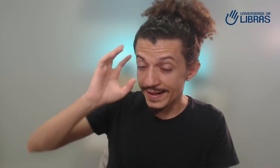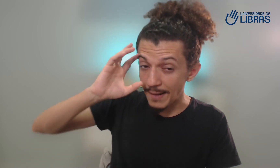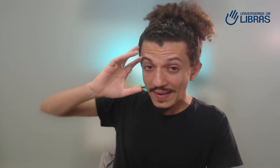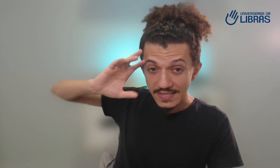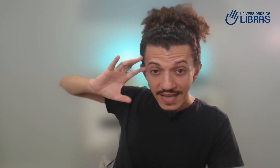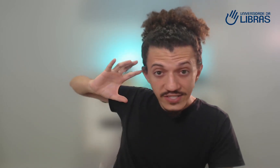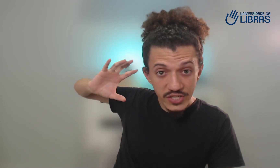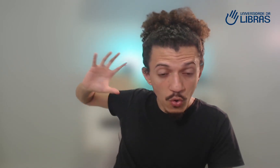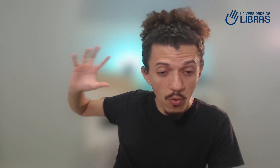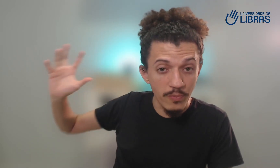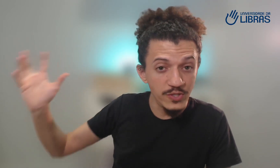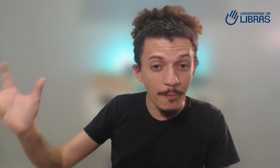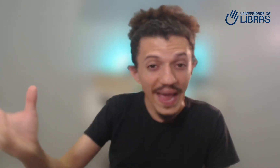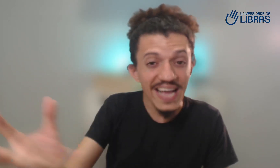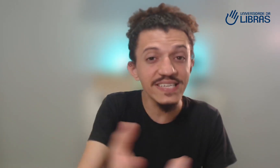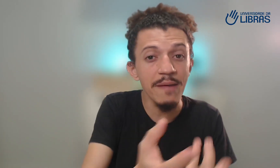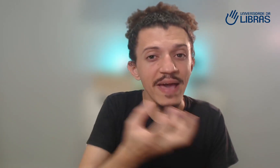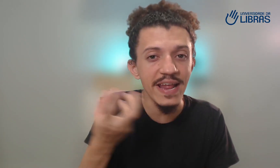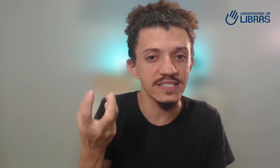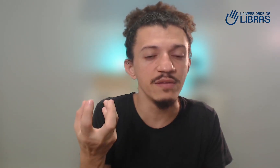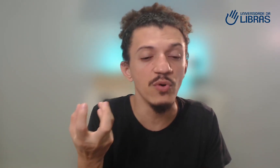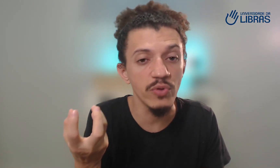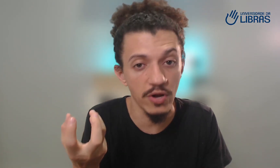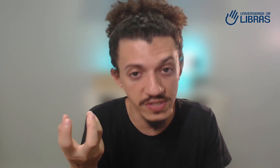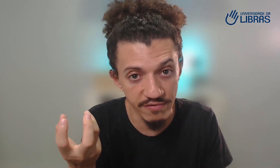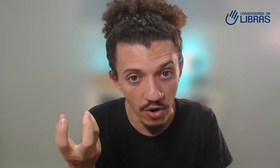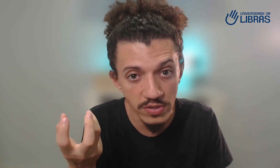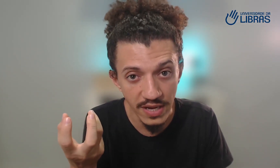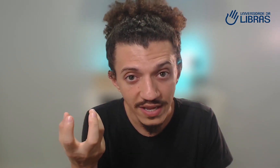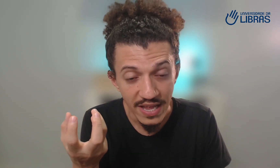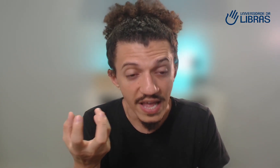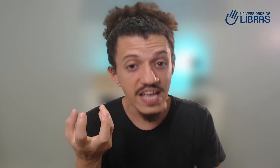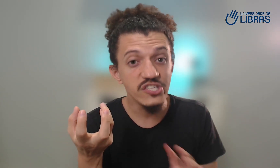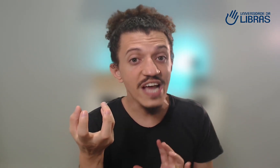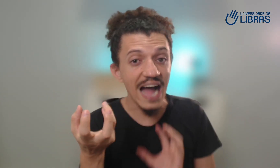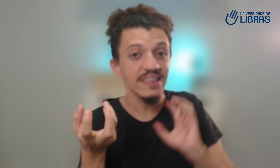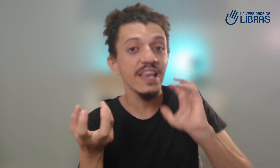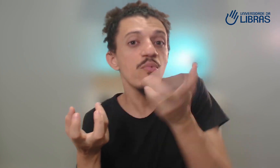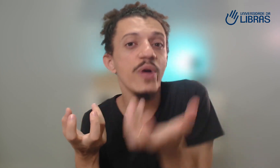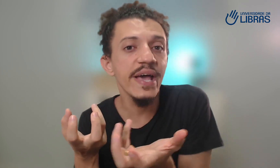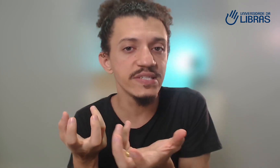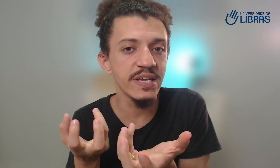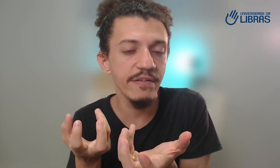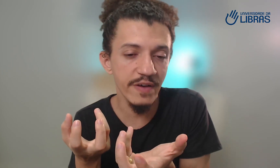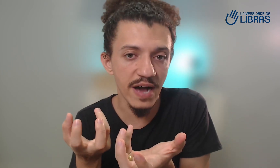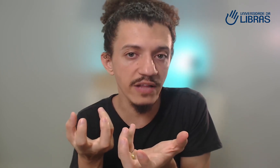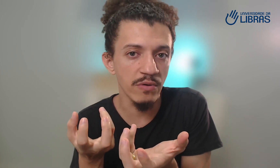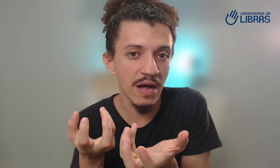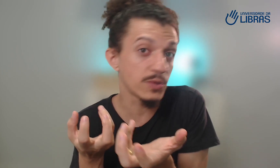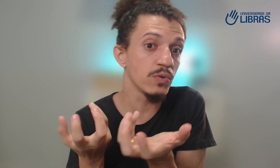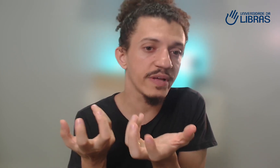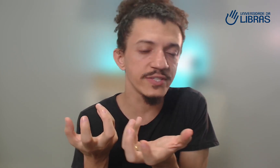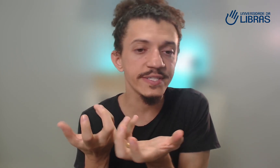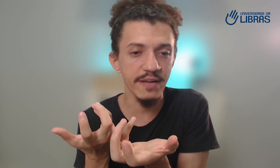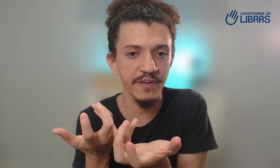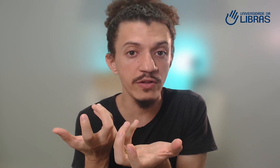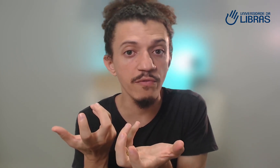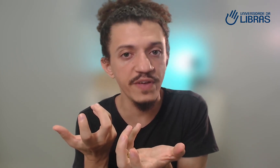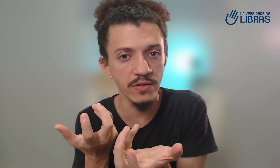da capacidade de perceber esse mundo à nossa volta e de atribuir significado a tudo que a gente está vendo e ouvindo.